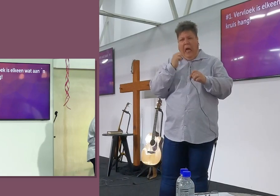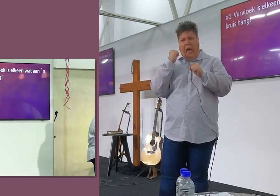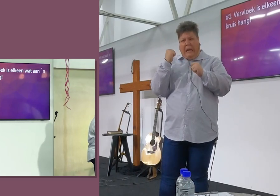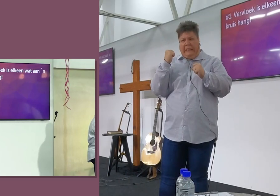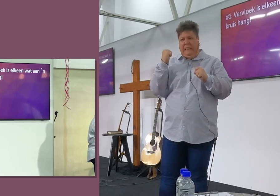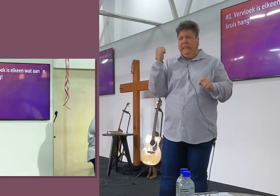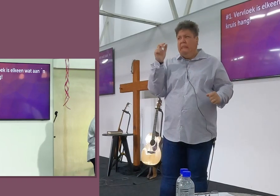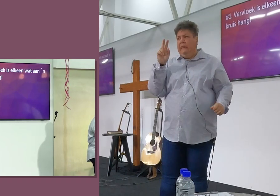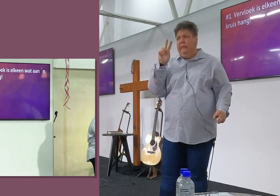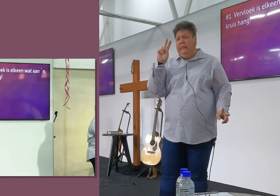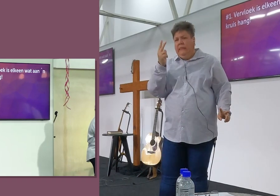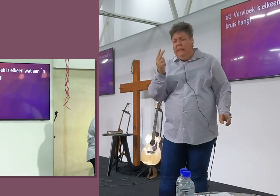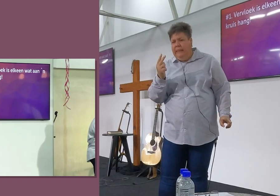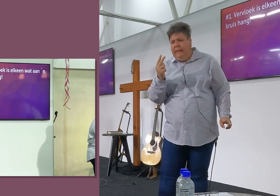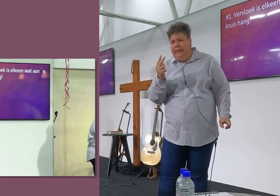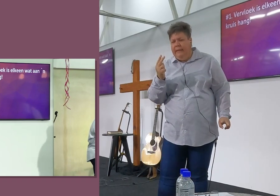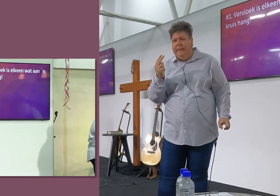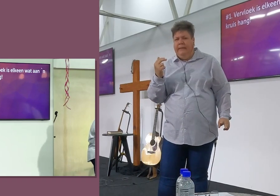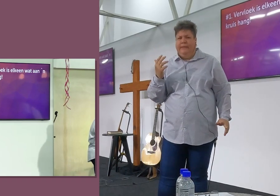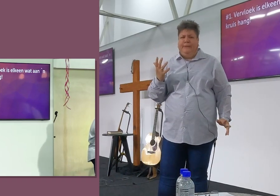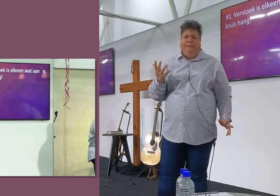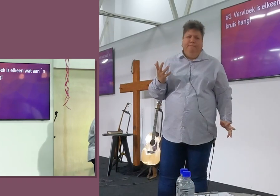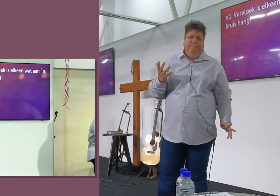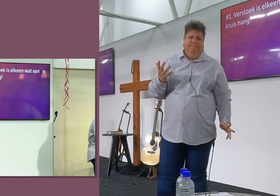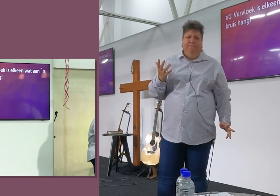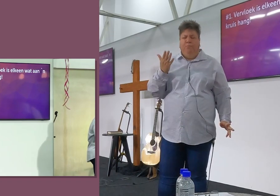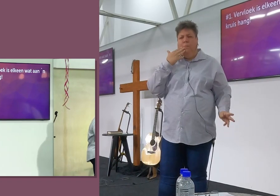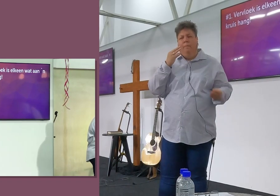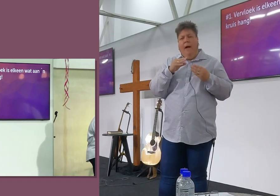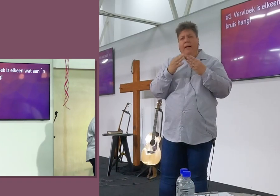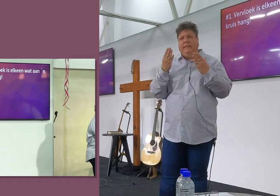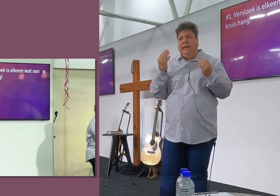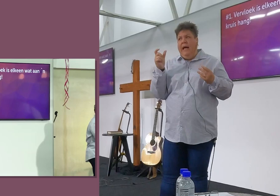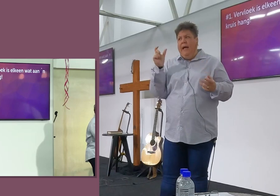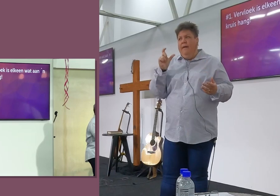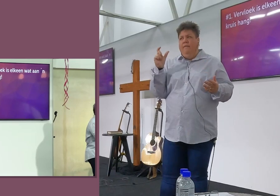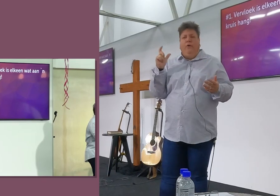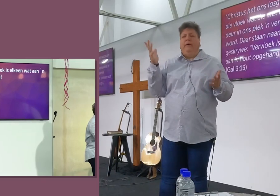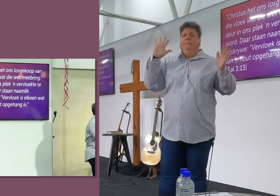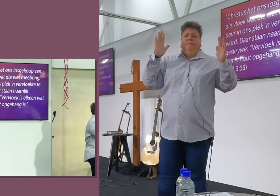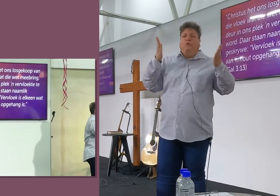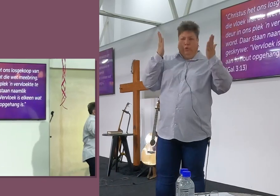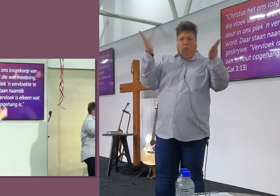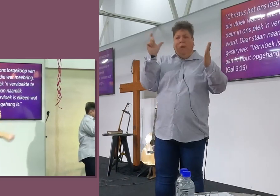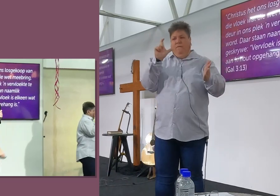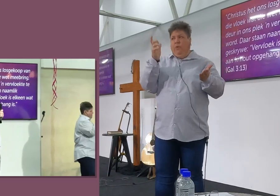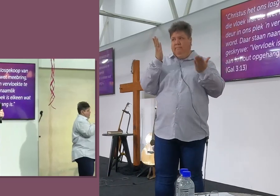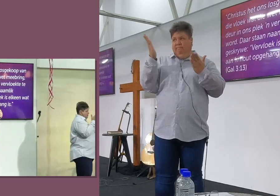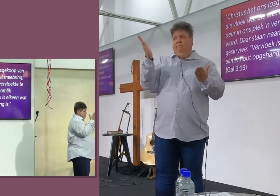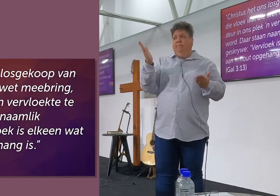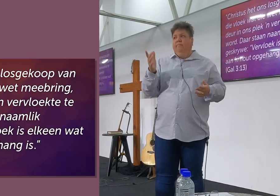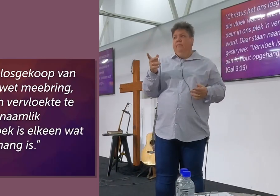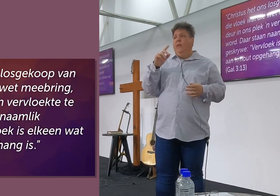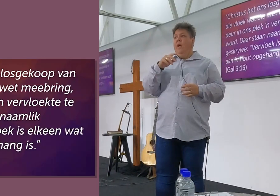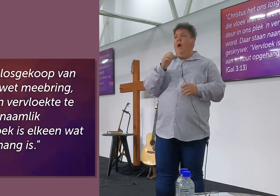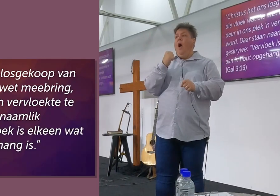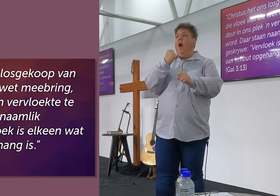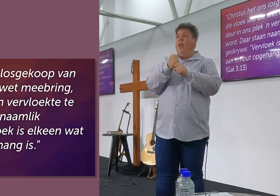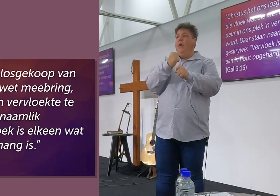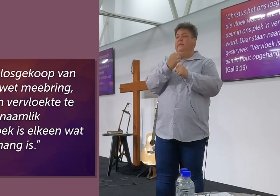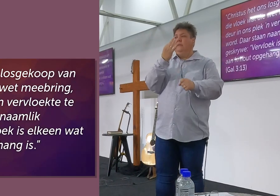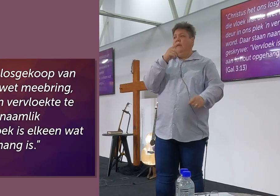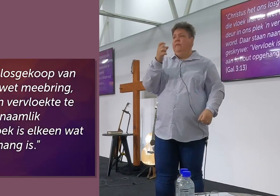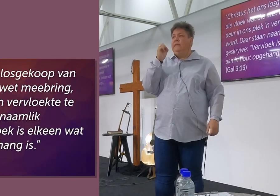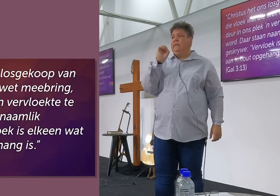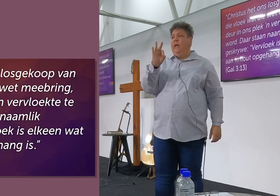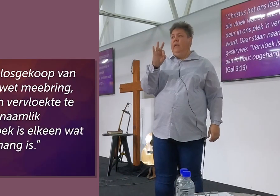En toe ek besluit, Ek gaan net vir jylle so hard gees, So wat ek het moendlik kan gees, So wat jylle die realiteit kan besef, In Galaties 3 vers 13,